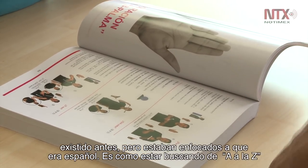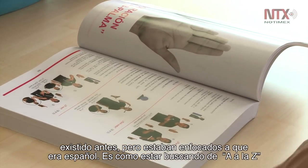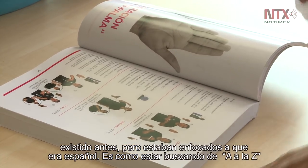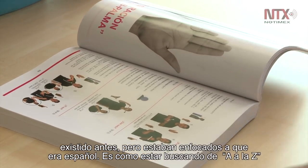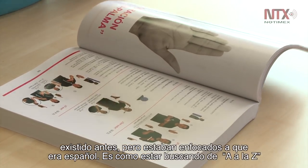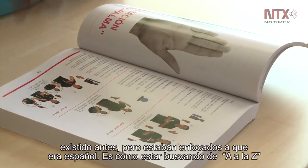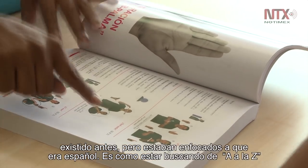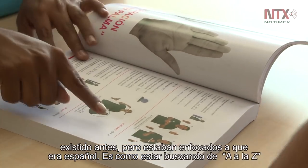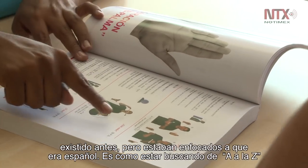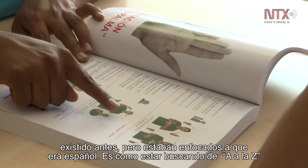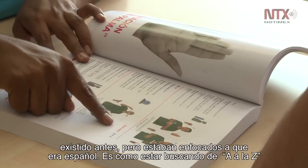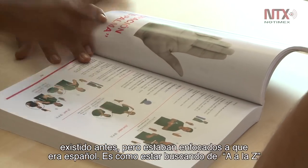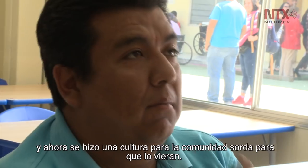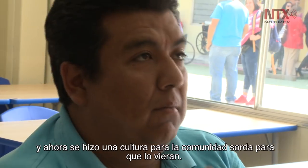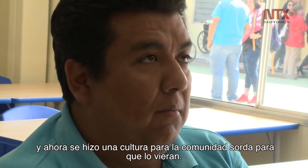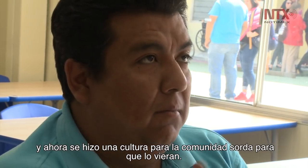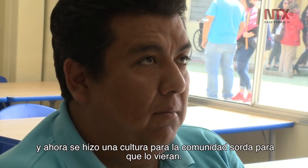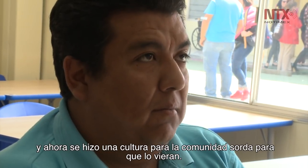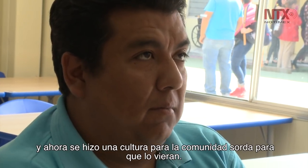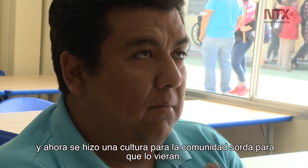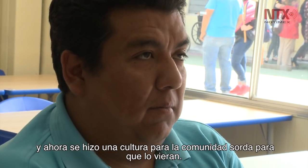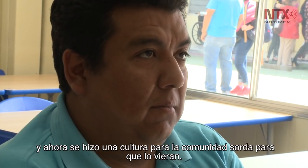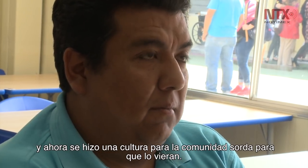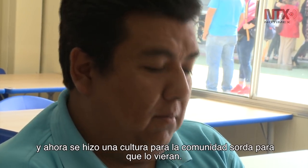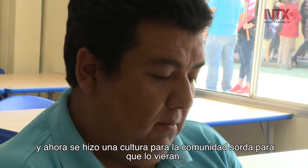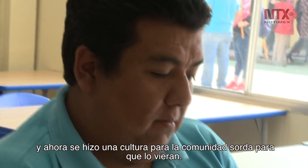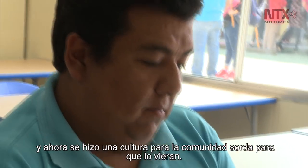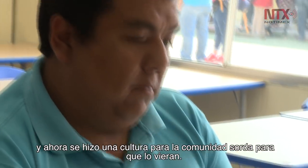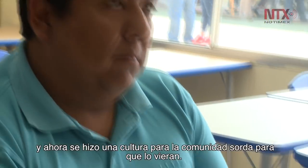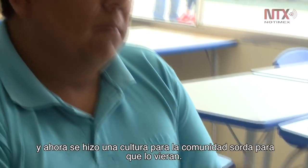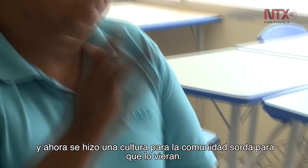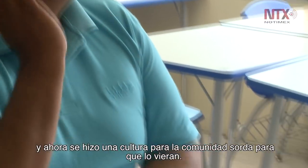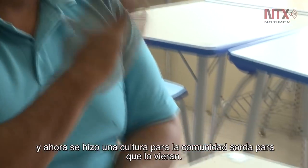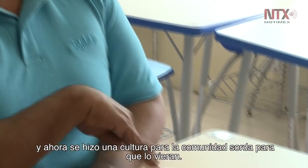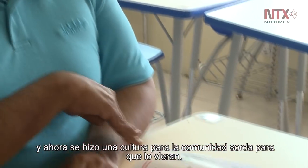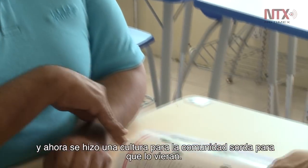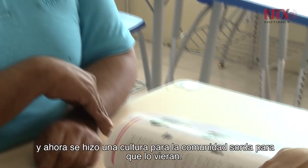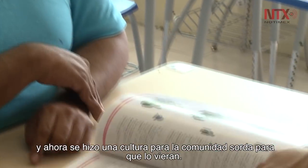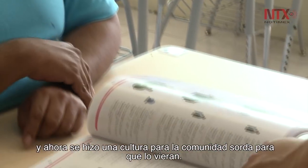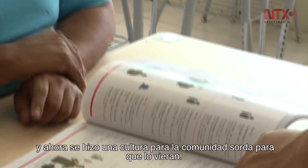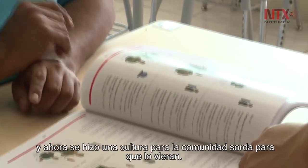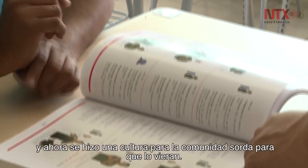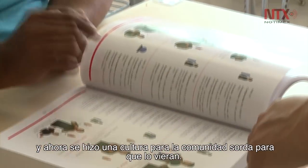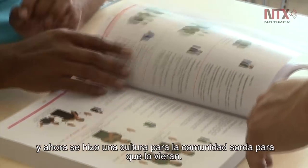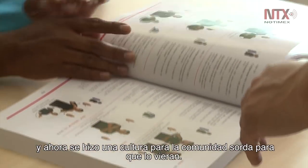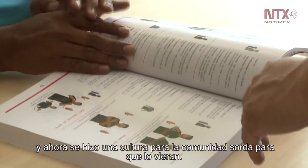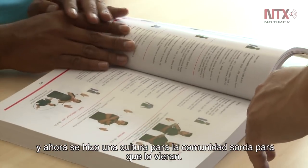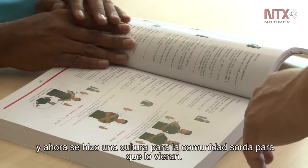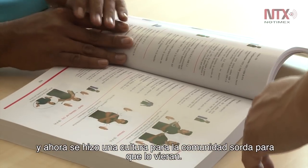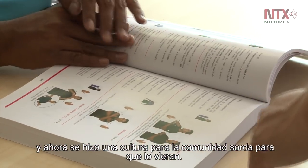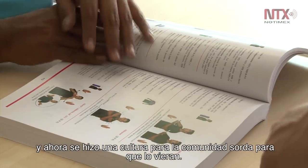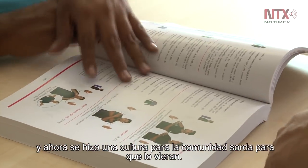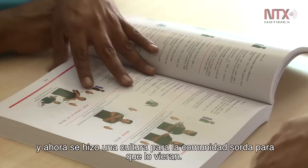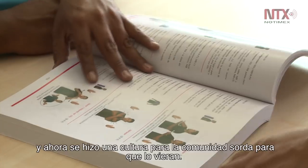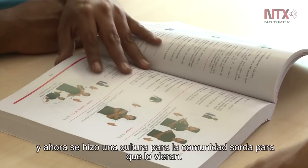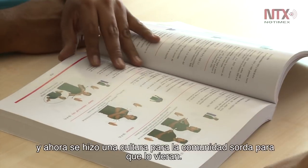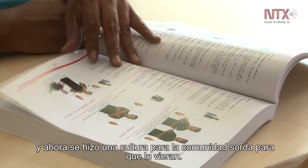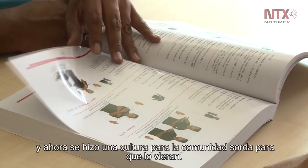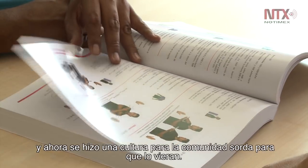buscando de la A a la Z. Y ahora se hizo una cultura para una comunidad sorda, para